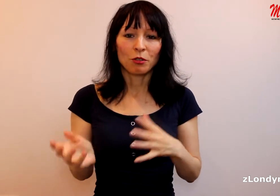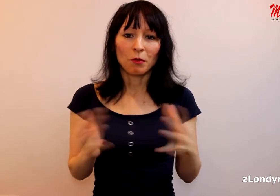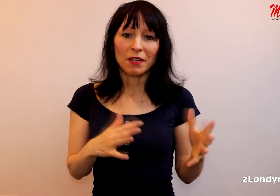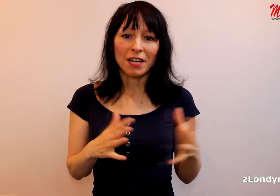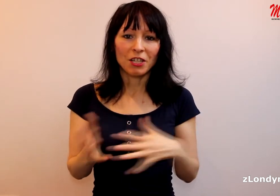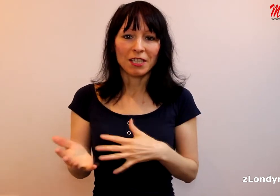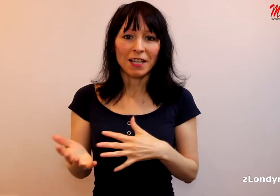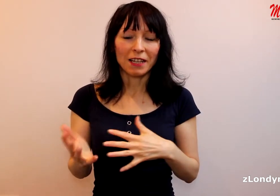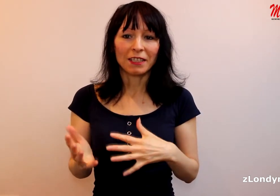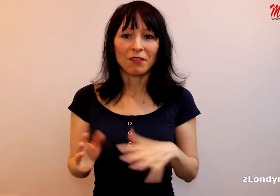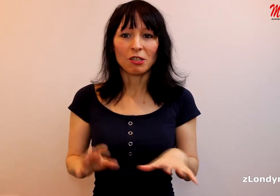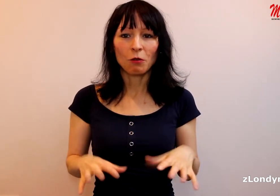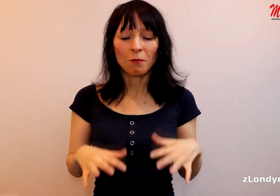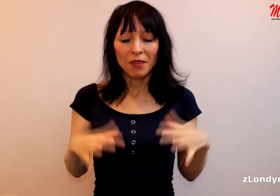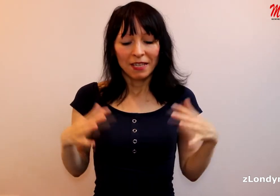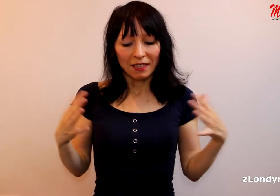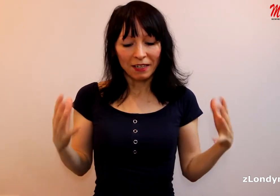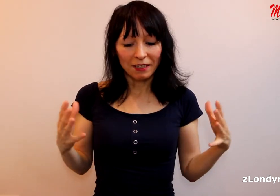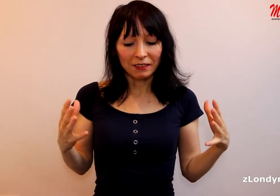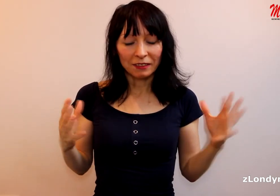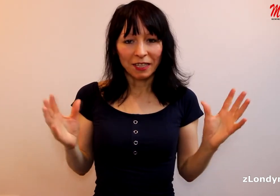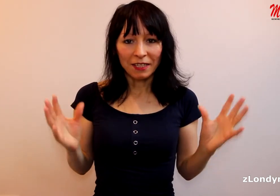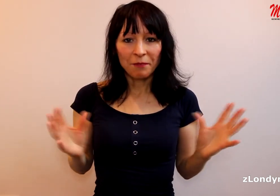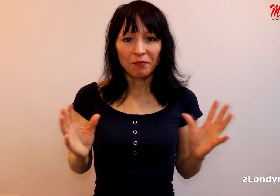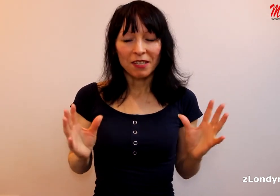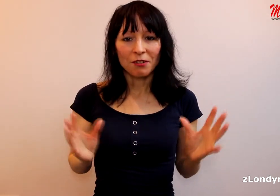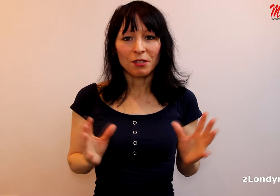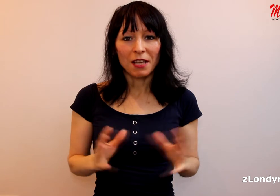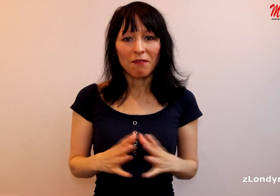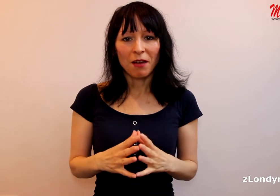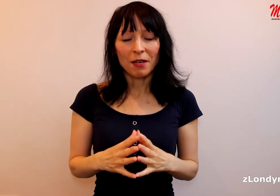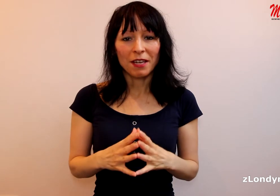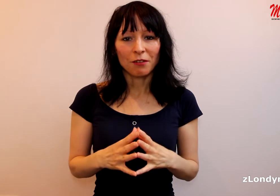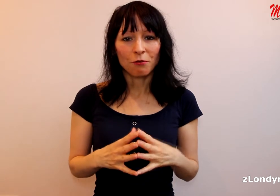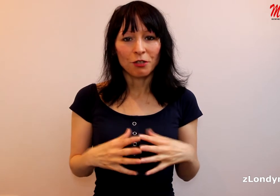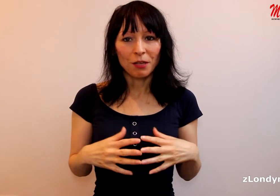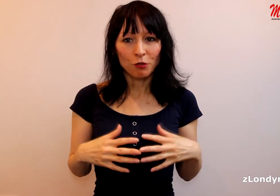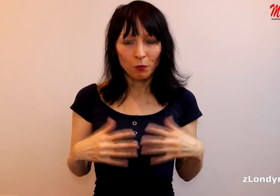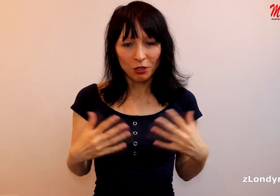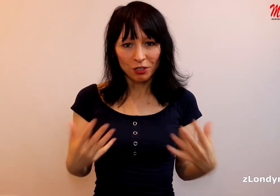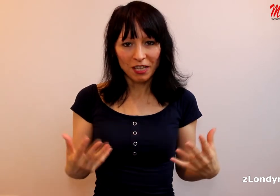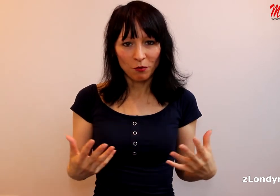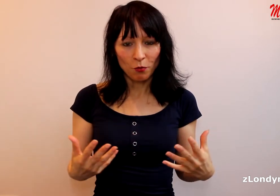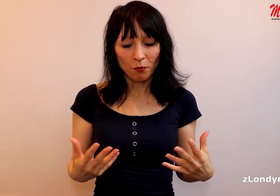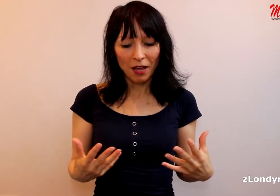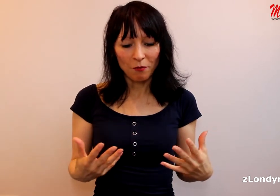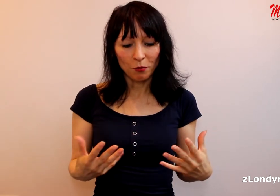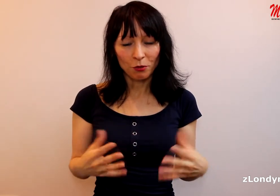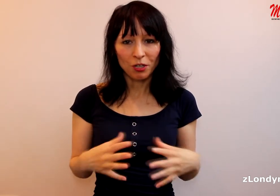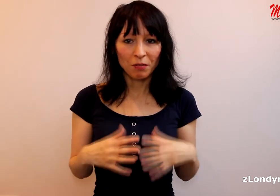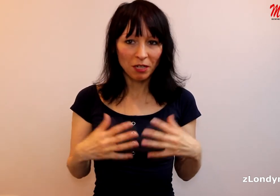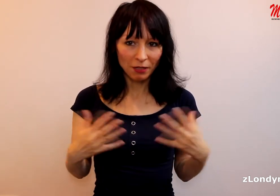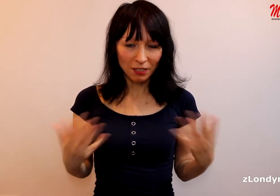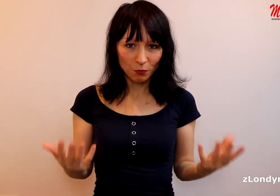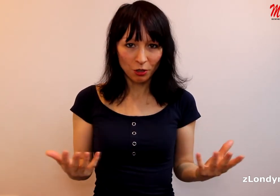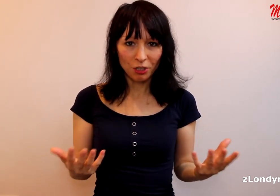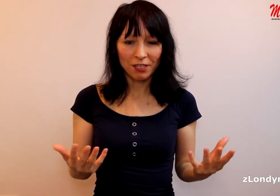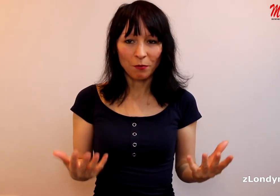o tom novináři, jestli je aktivistou, tak tady se dostáváme k jádru určitému společenskému problému, protože kdyby nebyl ten společenský